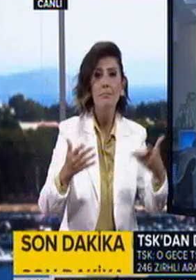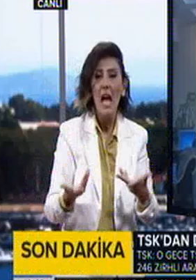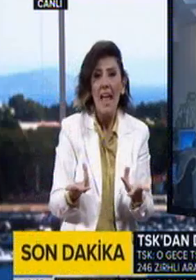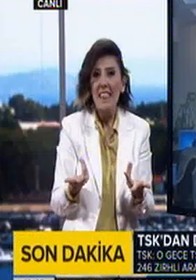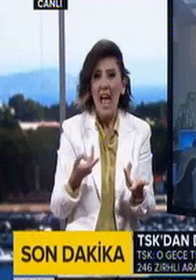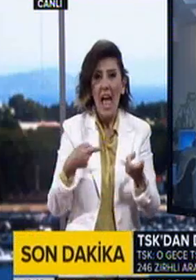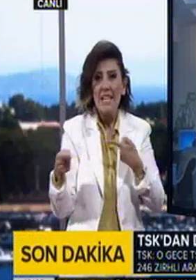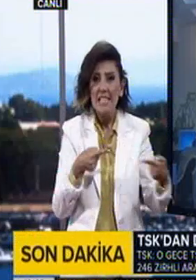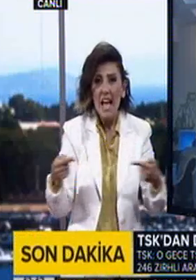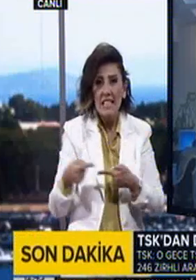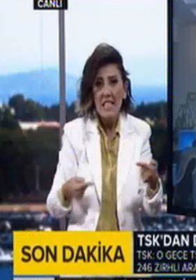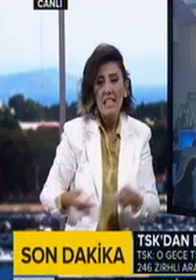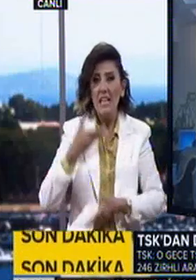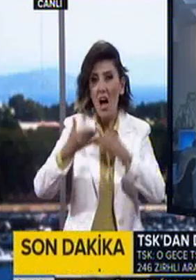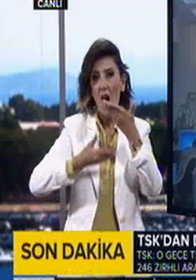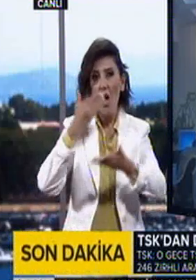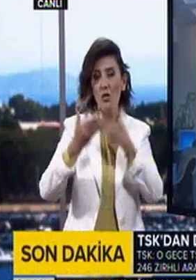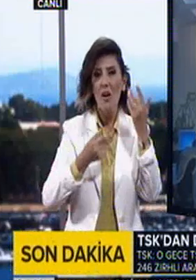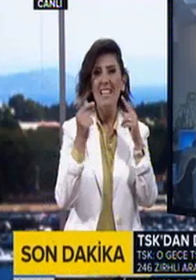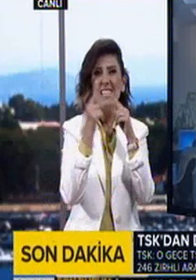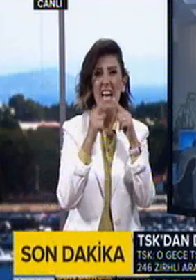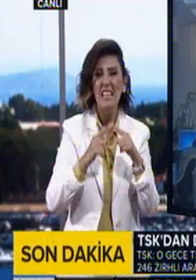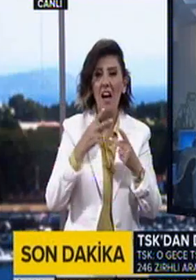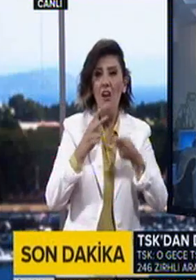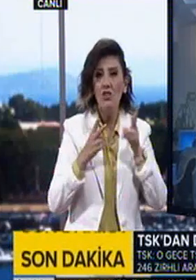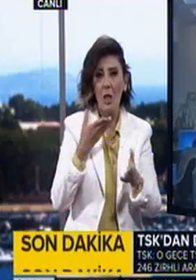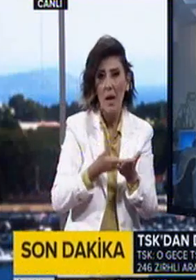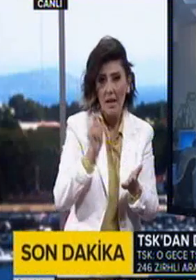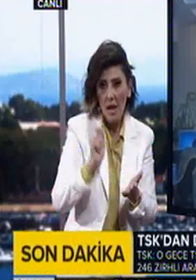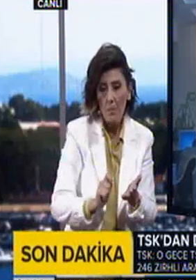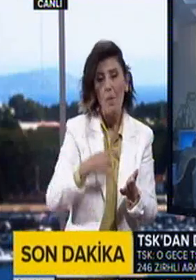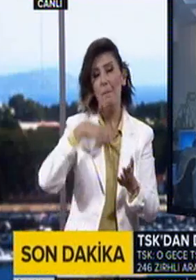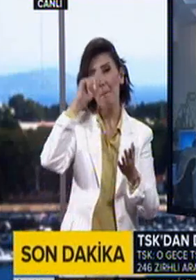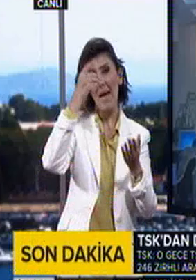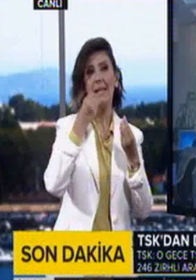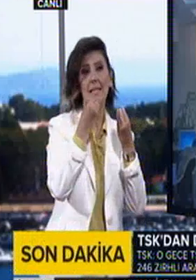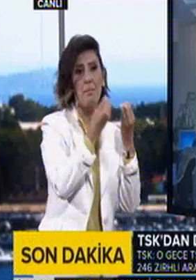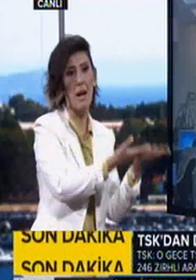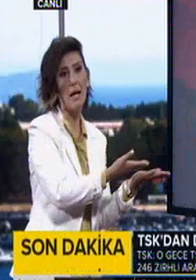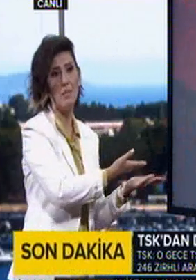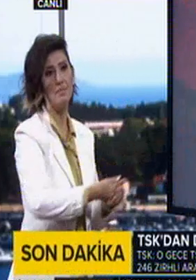araçlara ilişkin sayısal değerli yer verilmiş. Bu açıklamayı da yaparak sözü yeniden merkeze bırakalım.